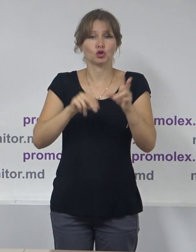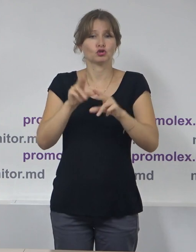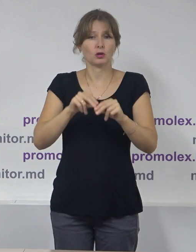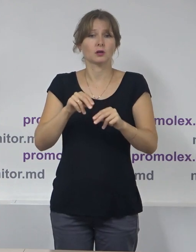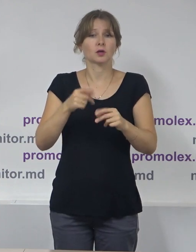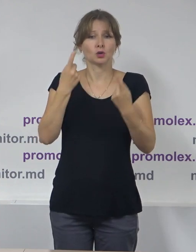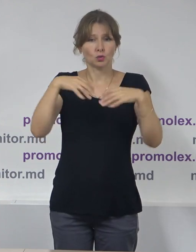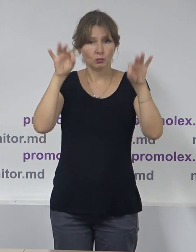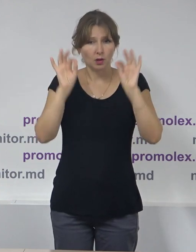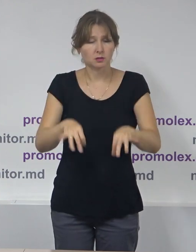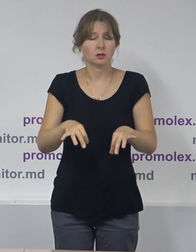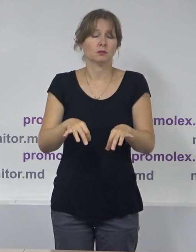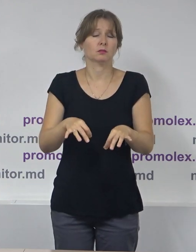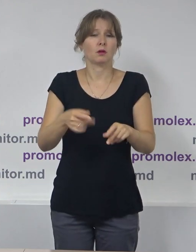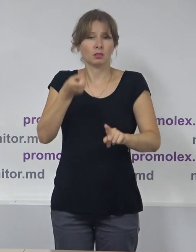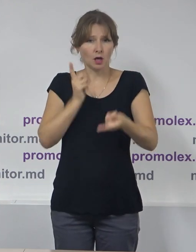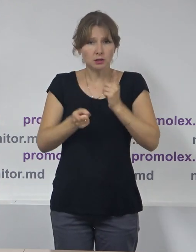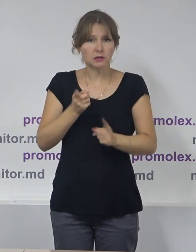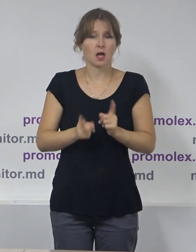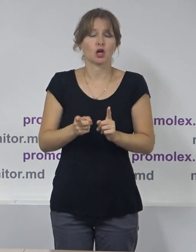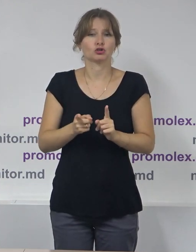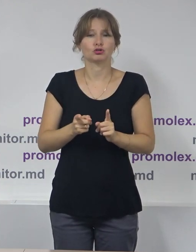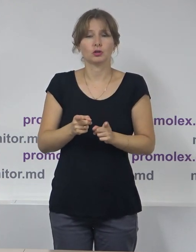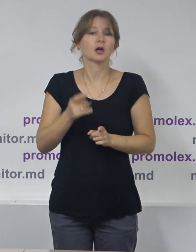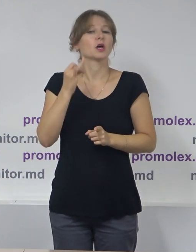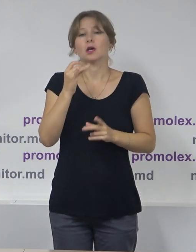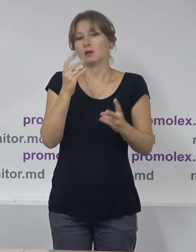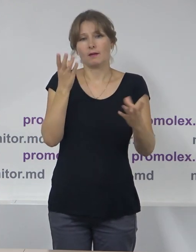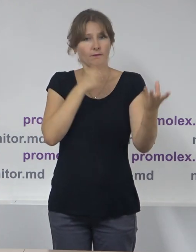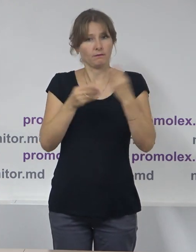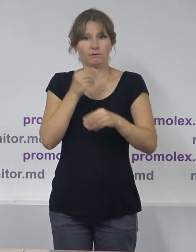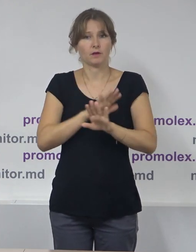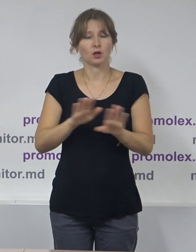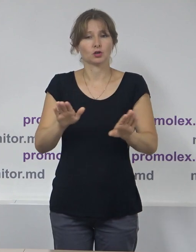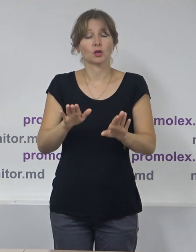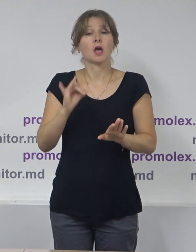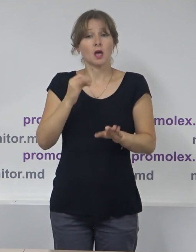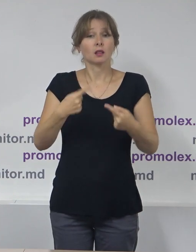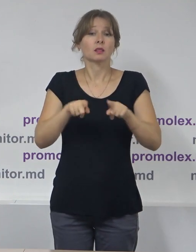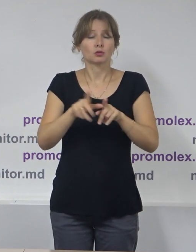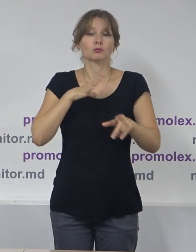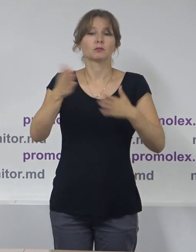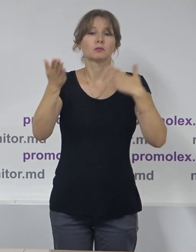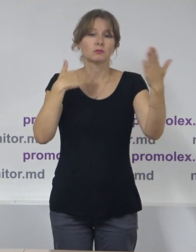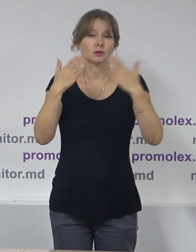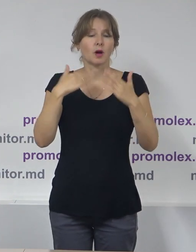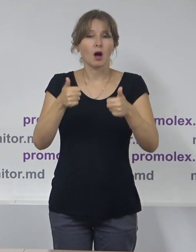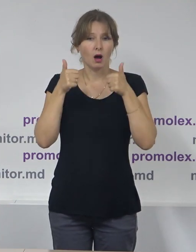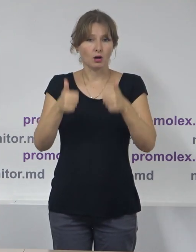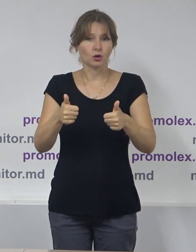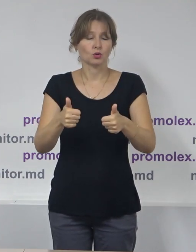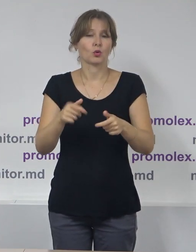actuale, obiective, dacă doriți, și în același timp să avem o comunicare bună care să